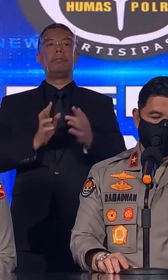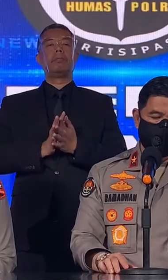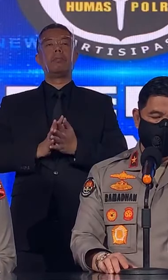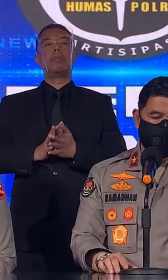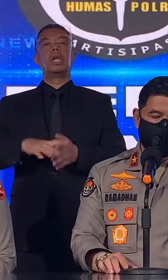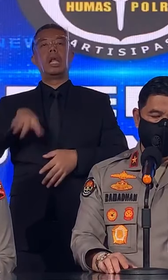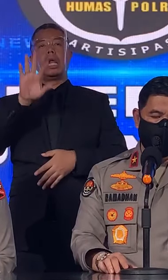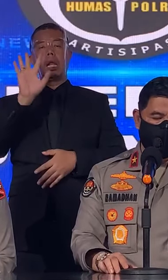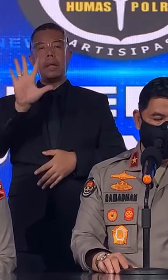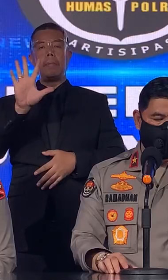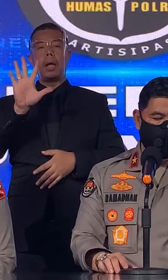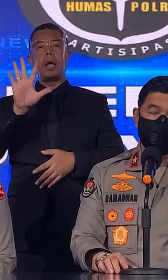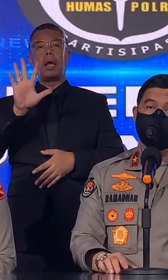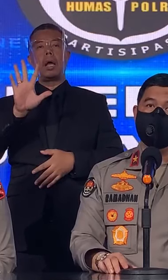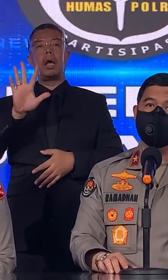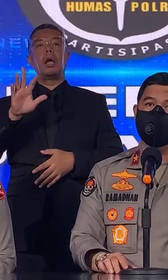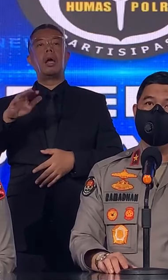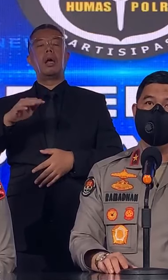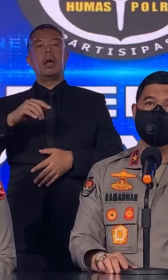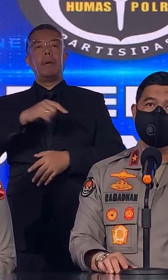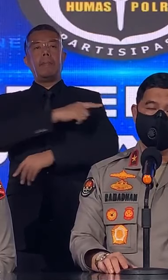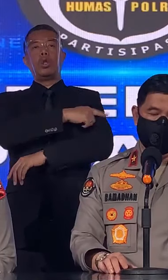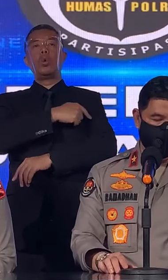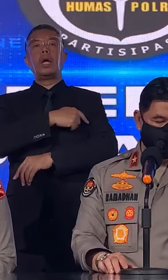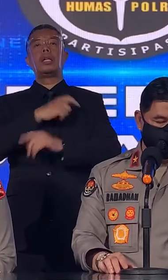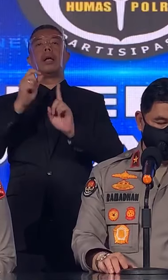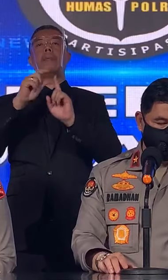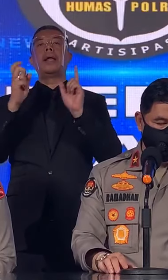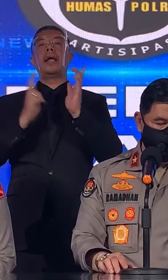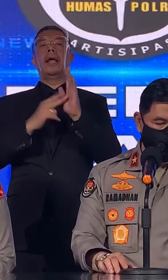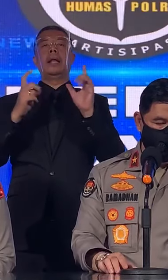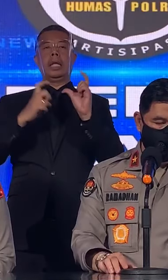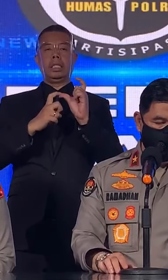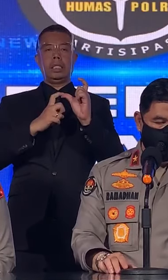dan 5 aparatur sipil negara.